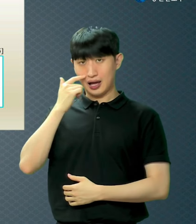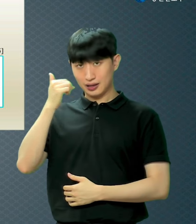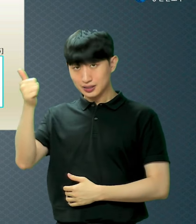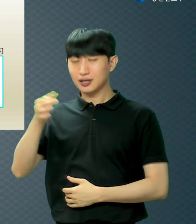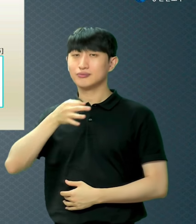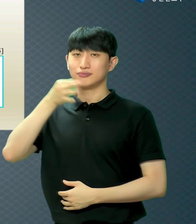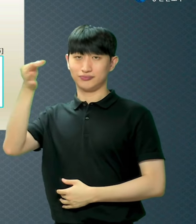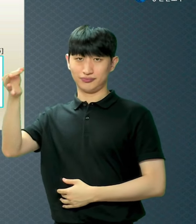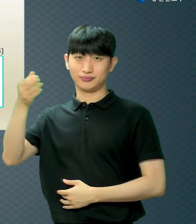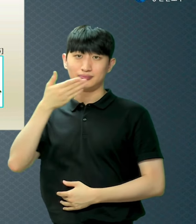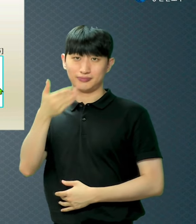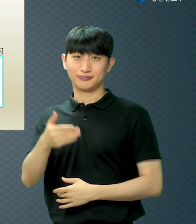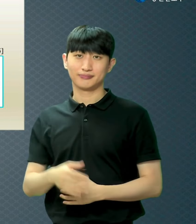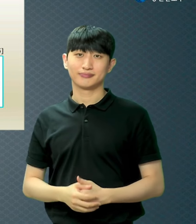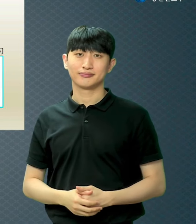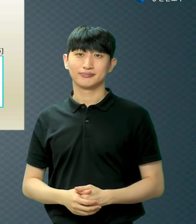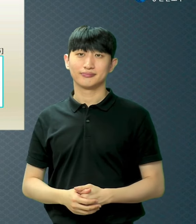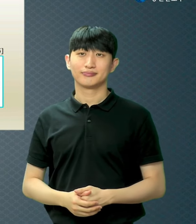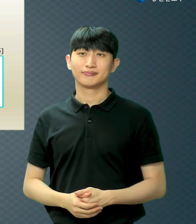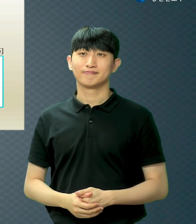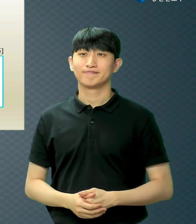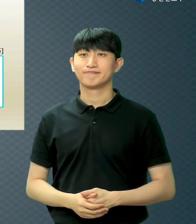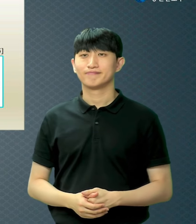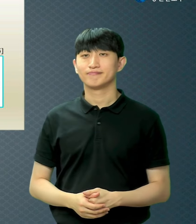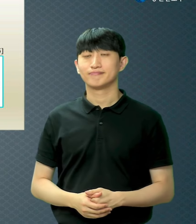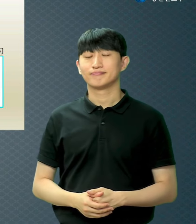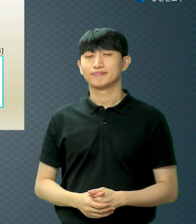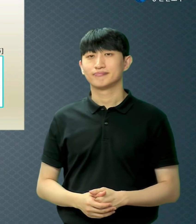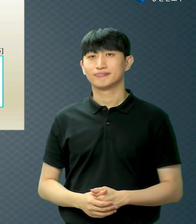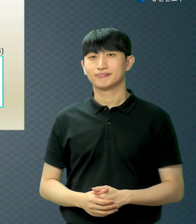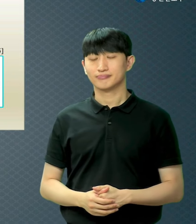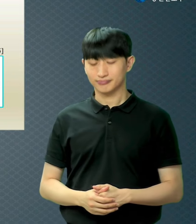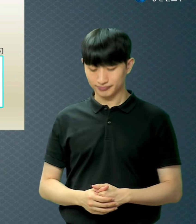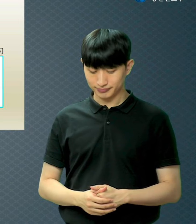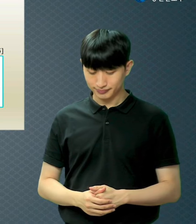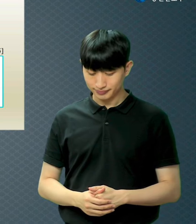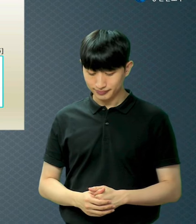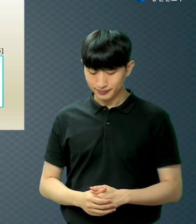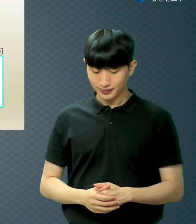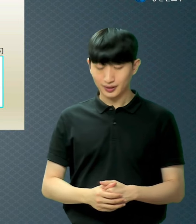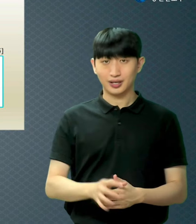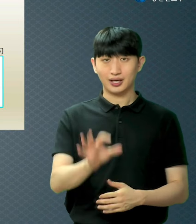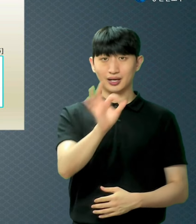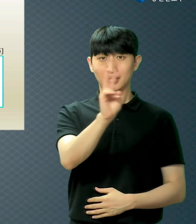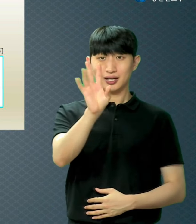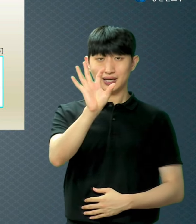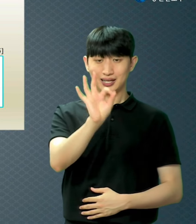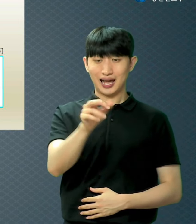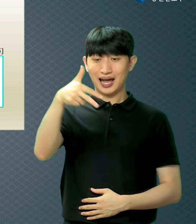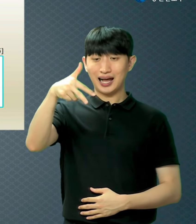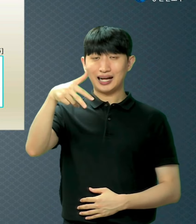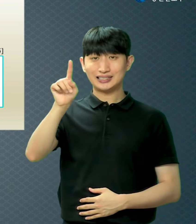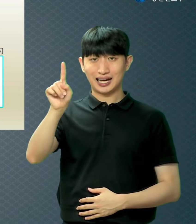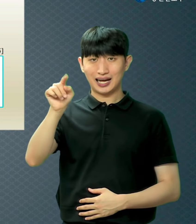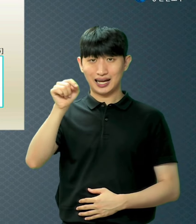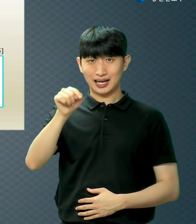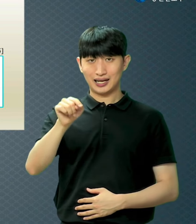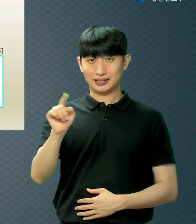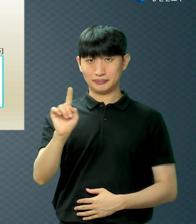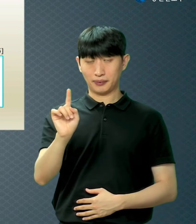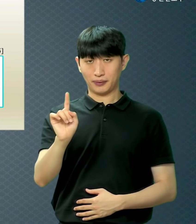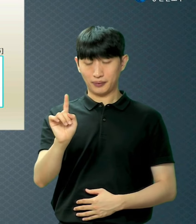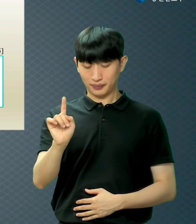양자 이 의미 속에는 상속자가 들어가 있습니다